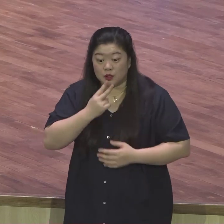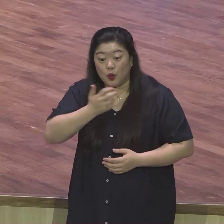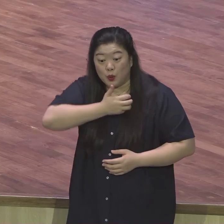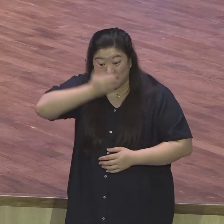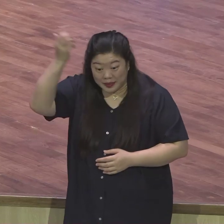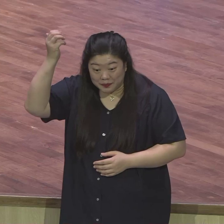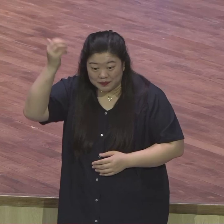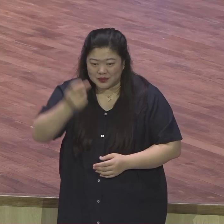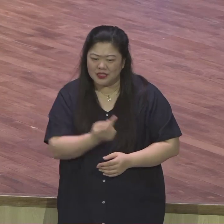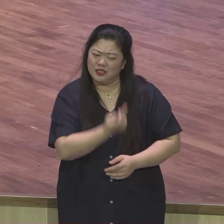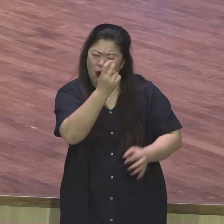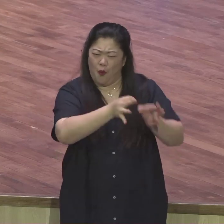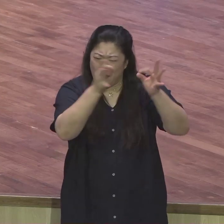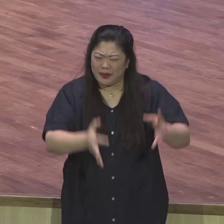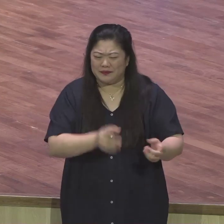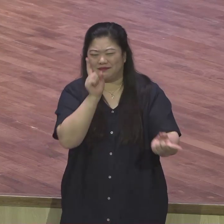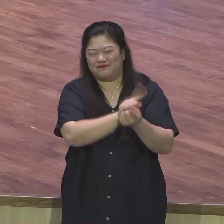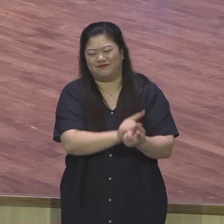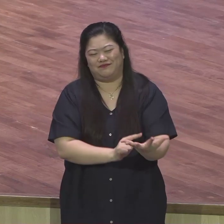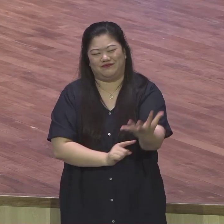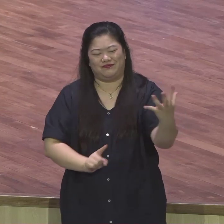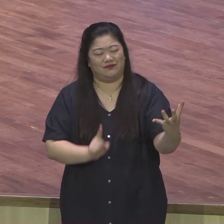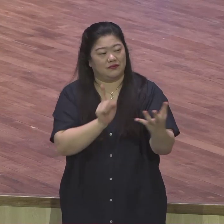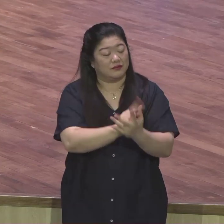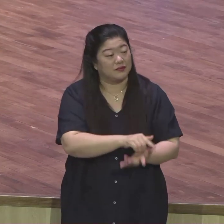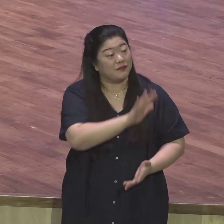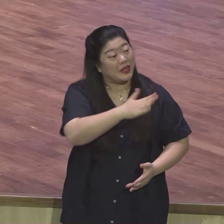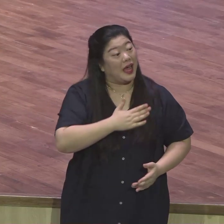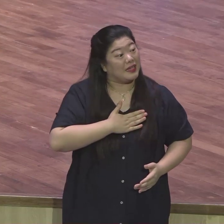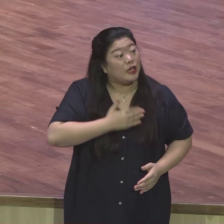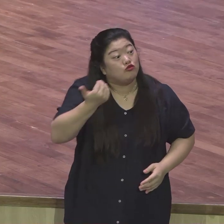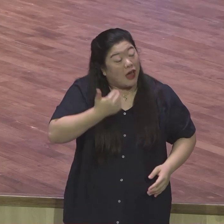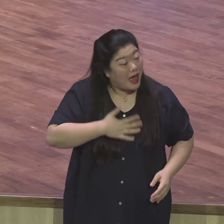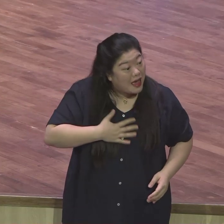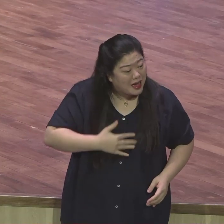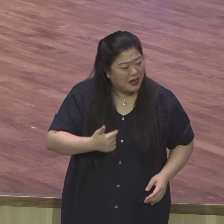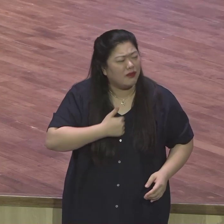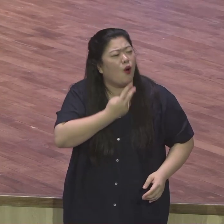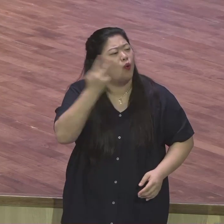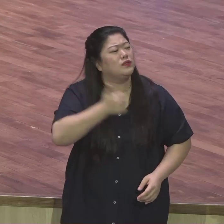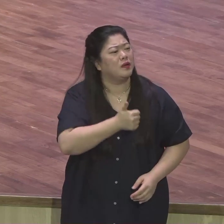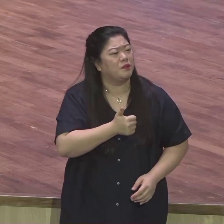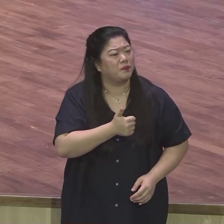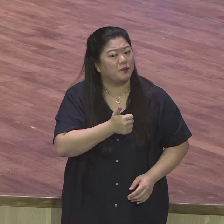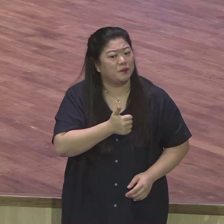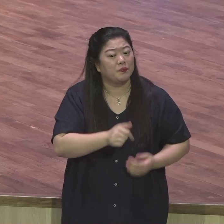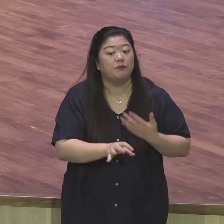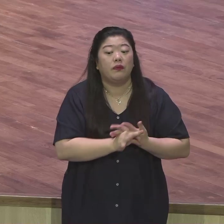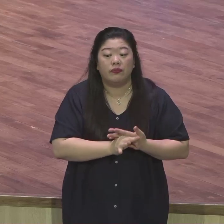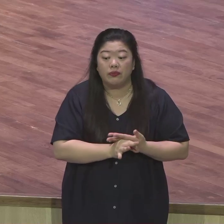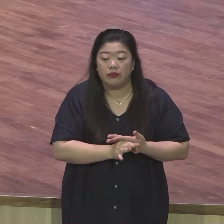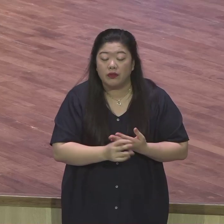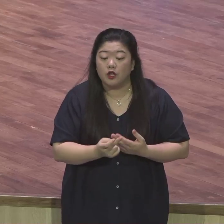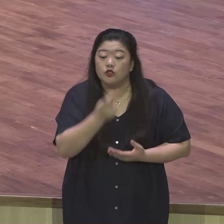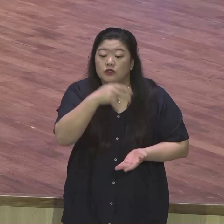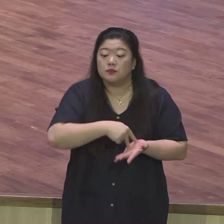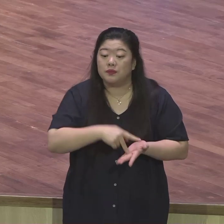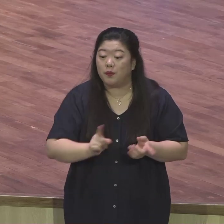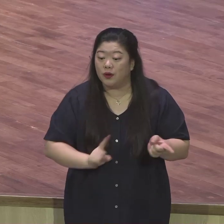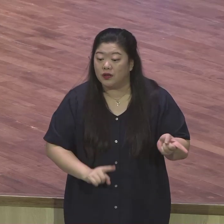처음 만났을 때 내 요셉이요. 그렇게 말하면 형들이 너무 놀래가지고 과거에